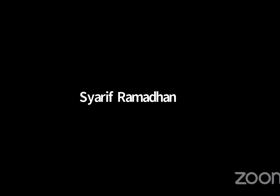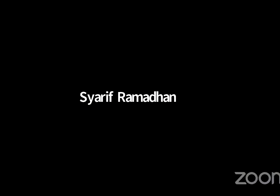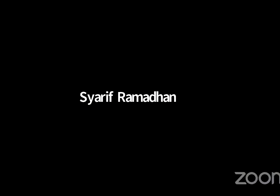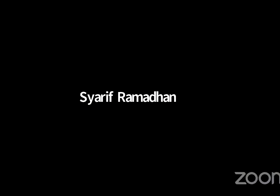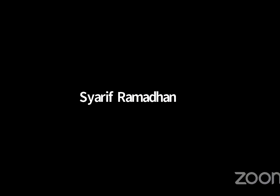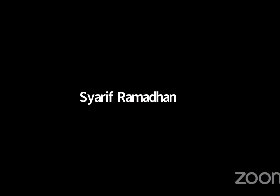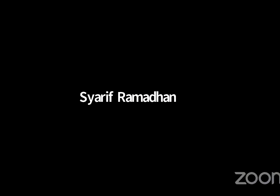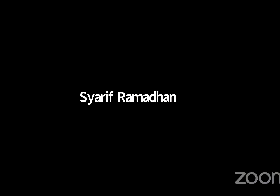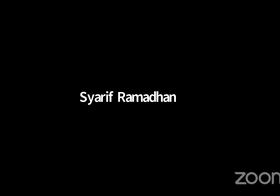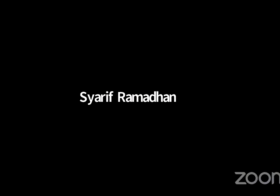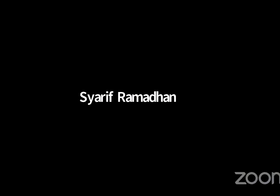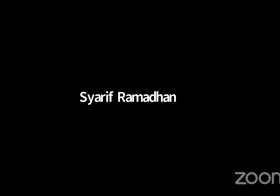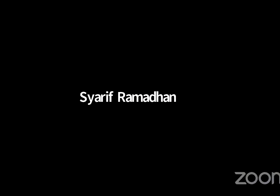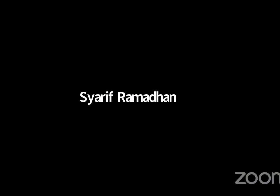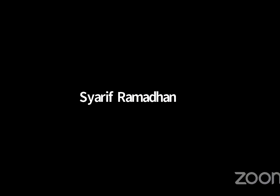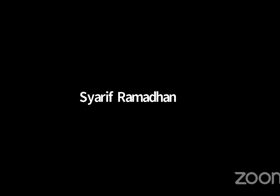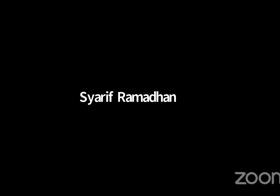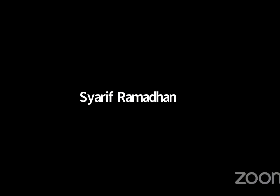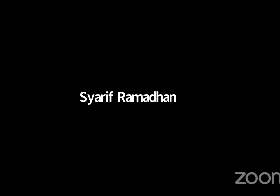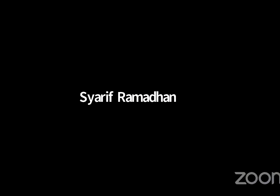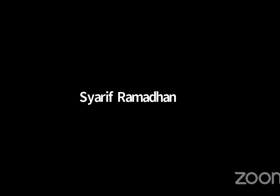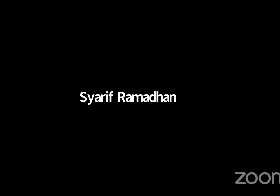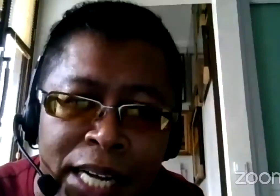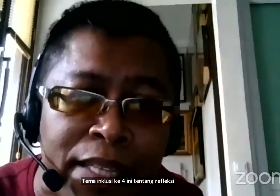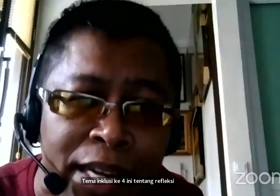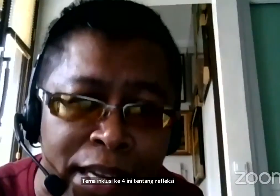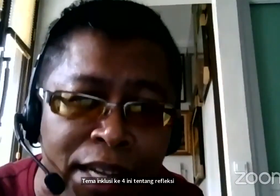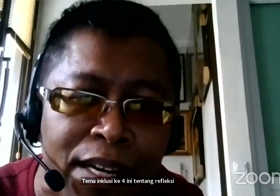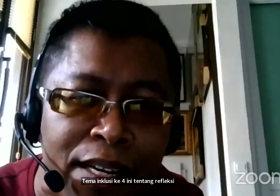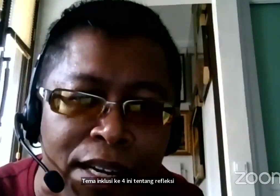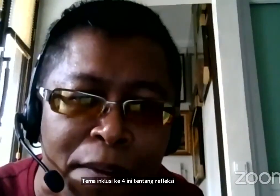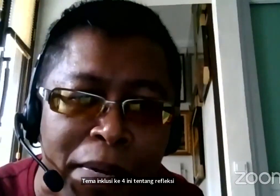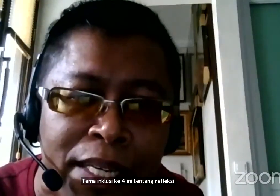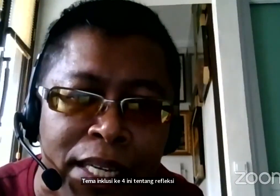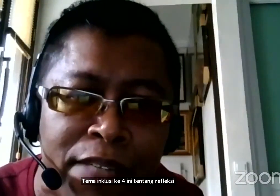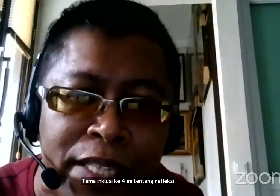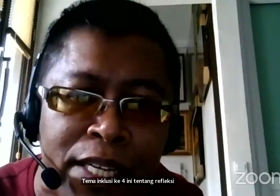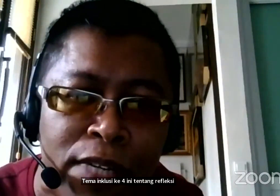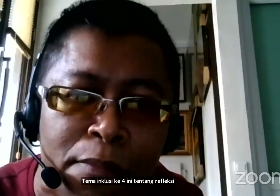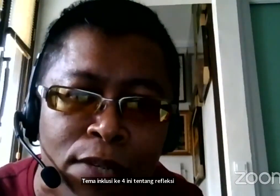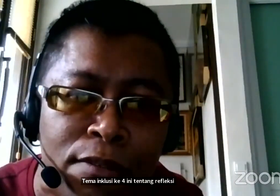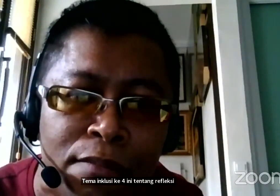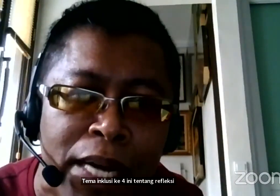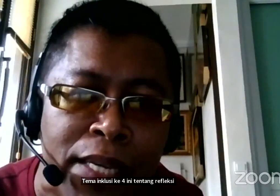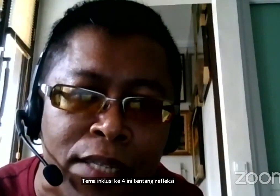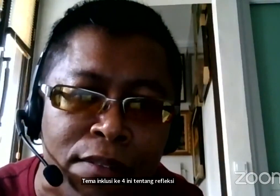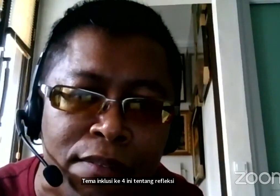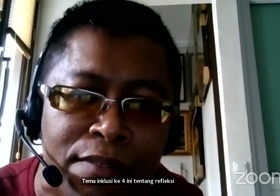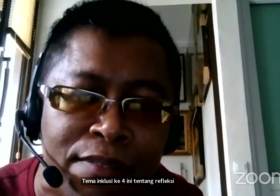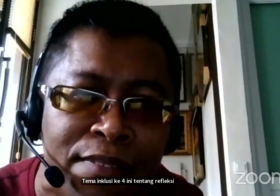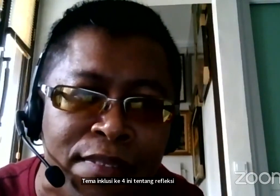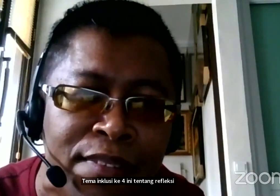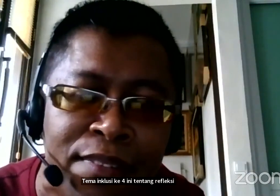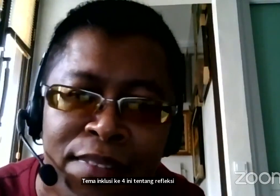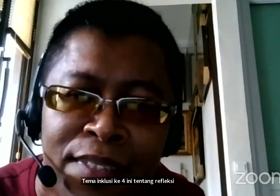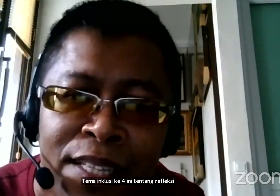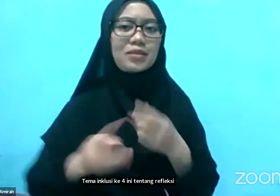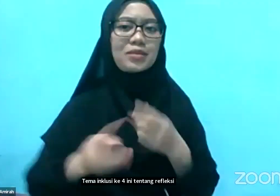pergerakan teman-teman Selama ini Khususnya Tuna Netra ya Apalagi yang diwetak guna Bandung, banyak tuh